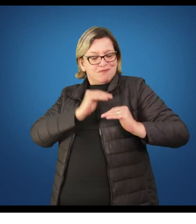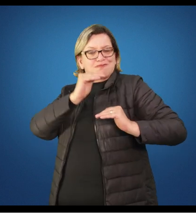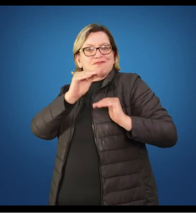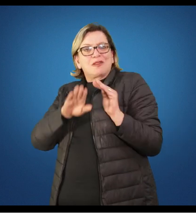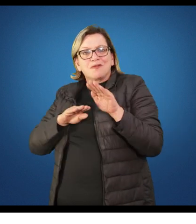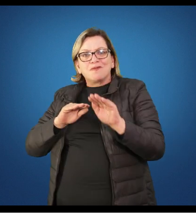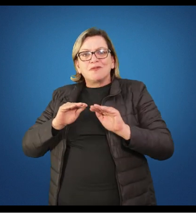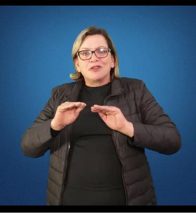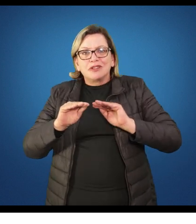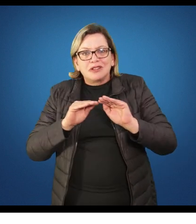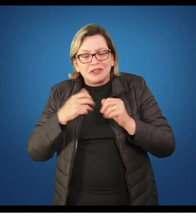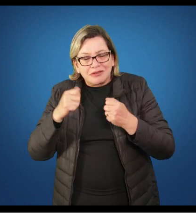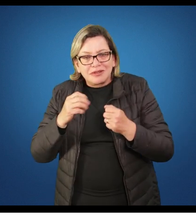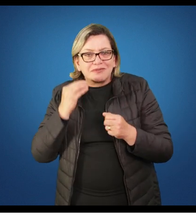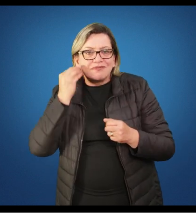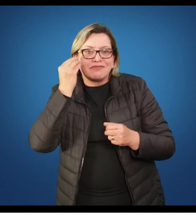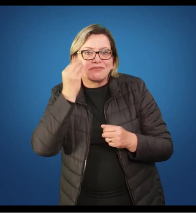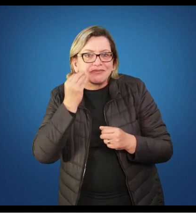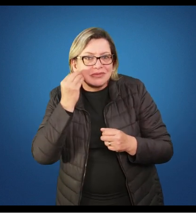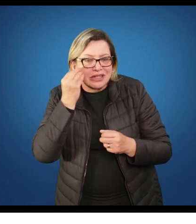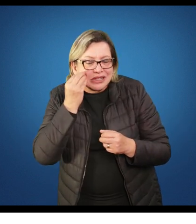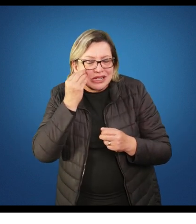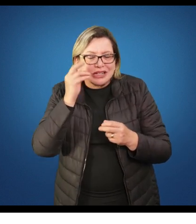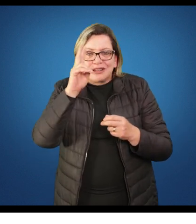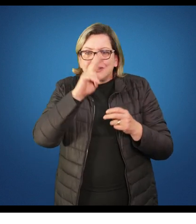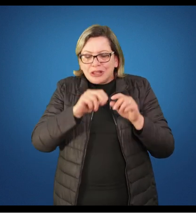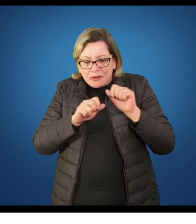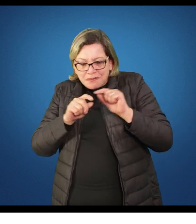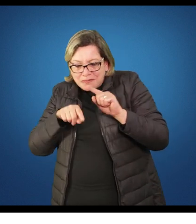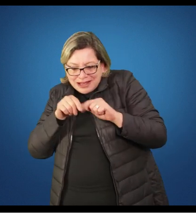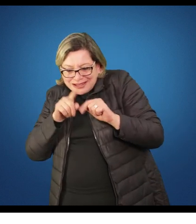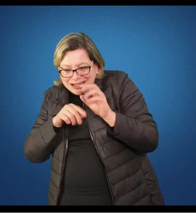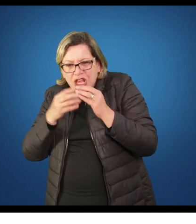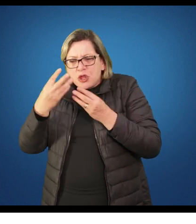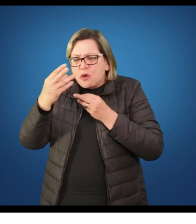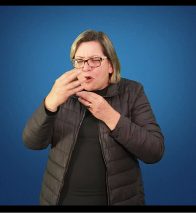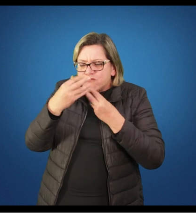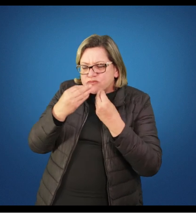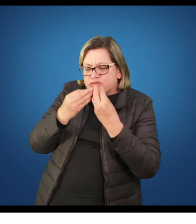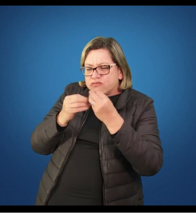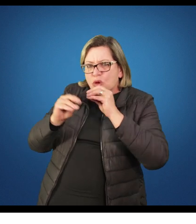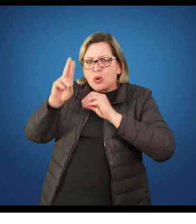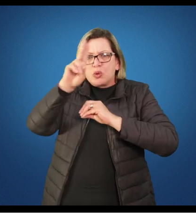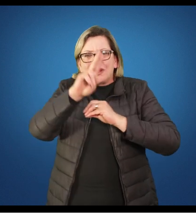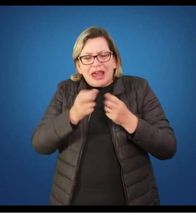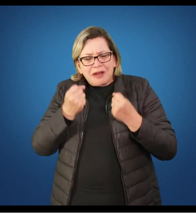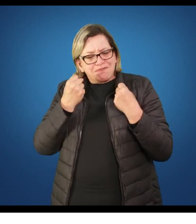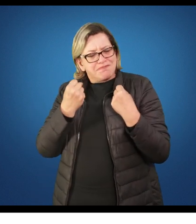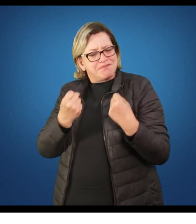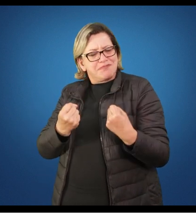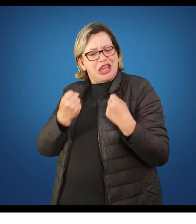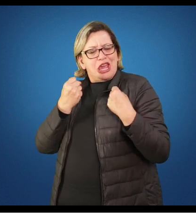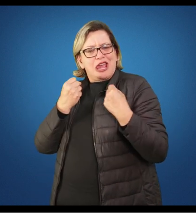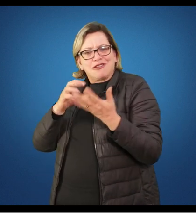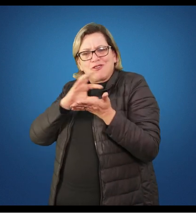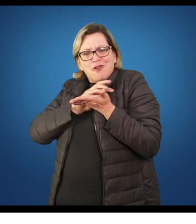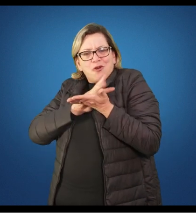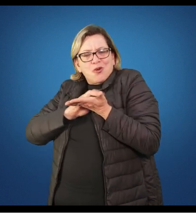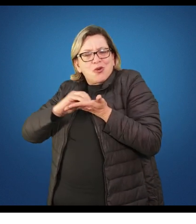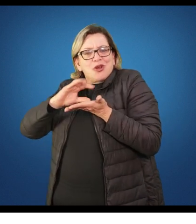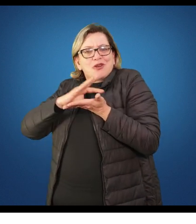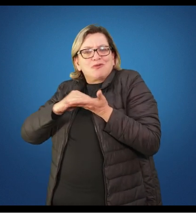vão nos permitir manipular objetos de diferentes formas, tamanho, peso, textura e depois